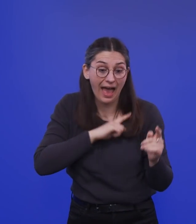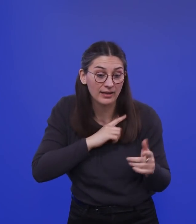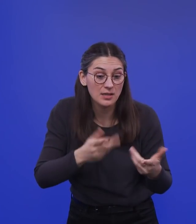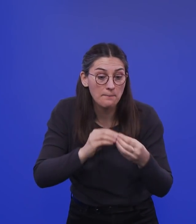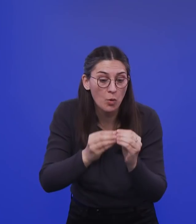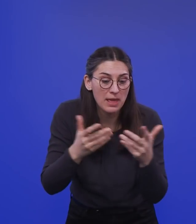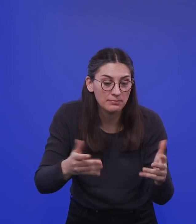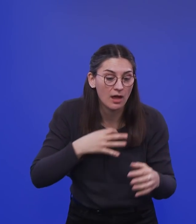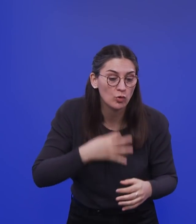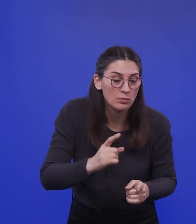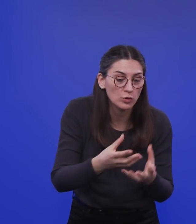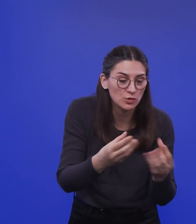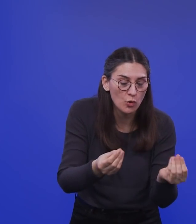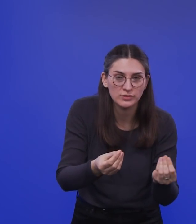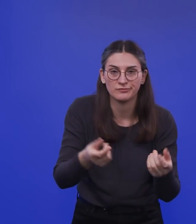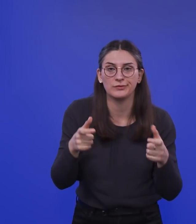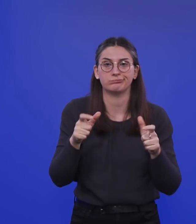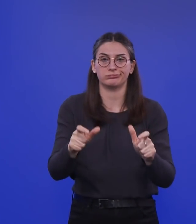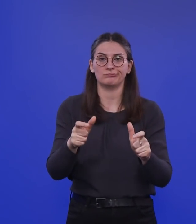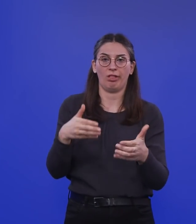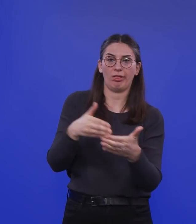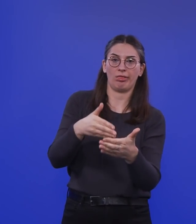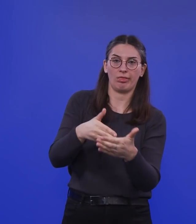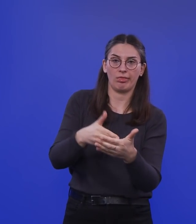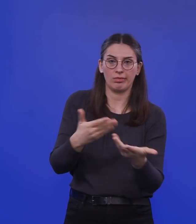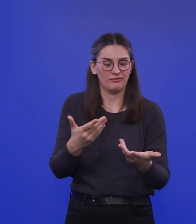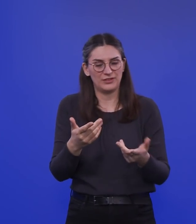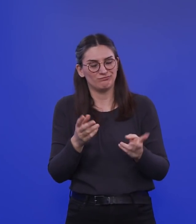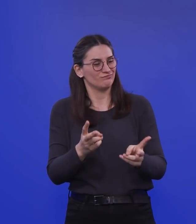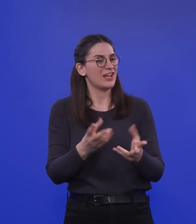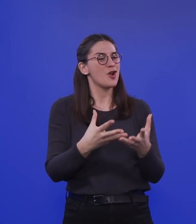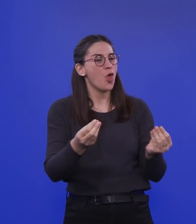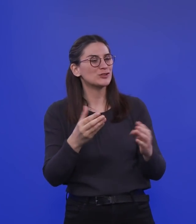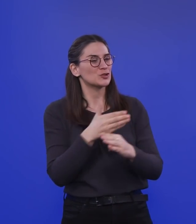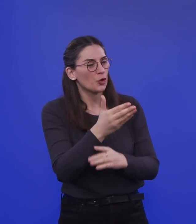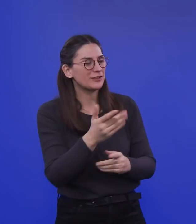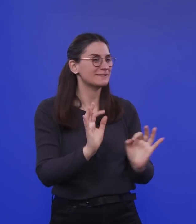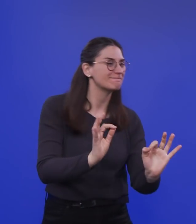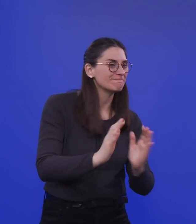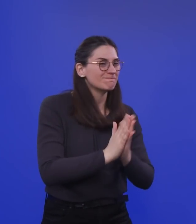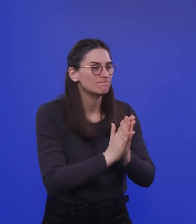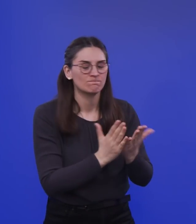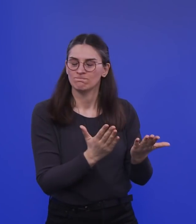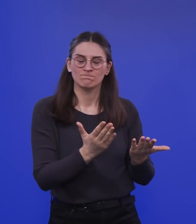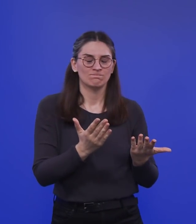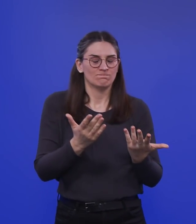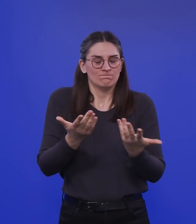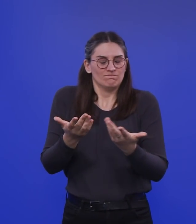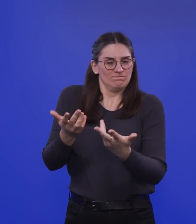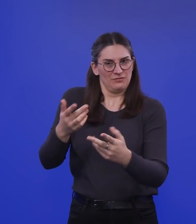und man das Ganze wirklich lösungsorientiert angefasst hätte mit großer Dringlichkeit und mit auch einem gewissen